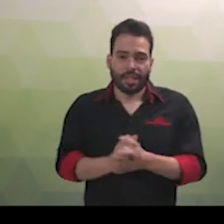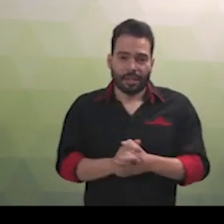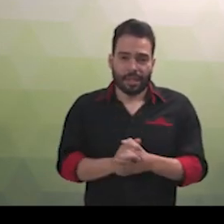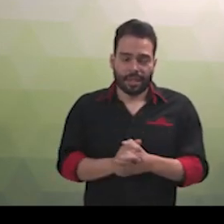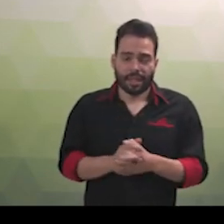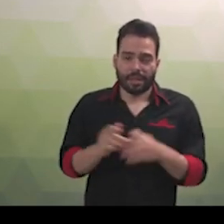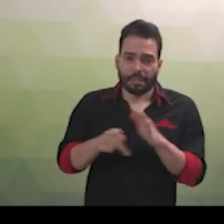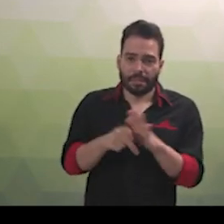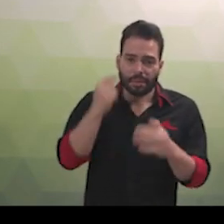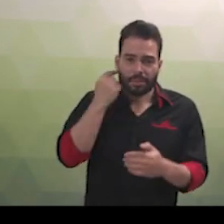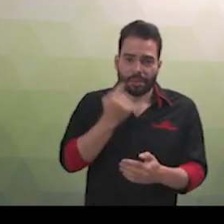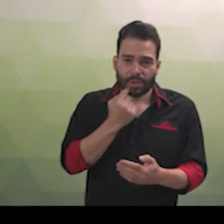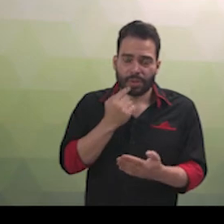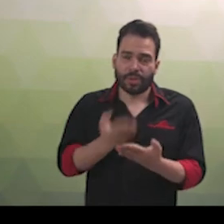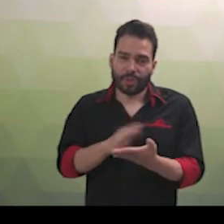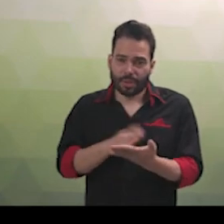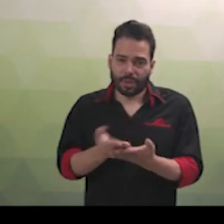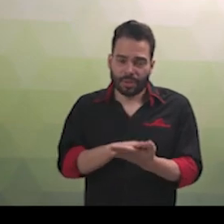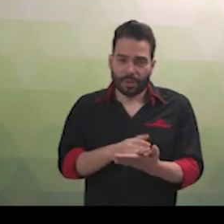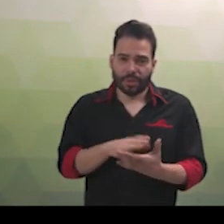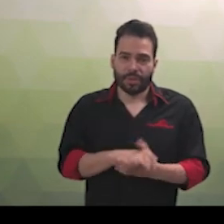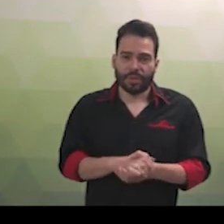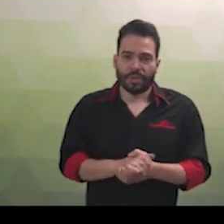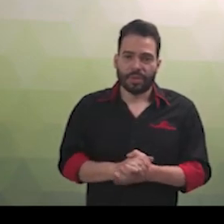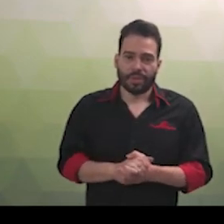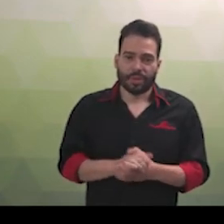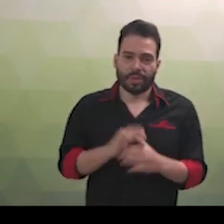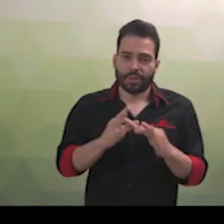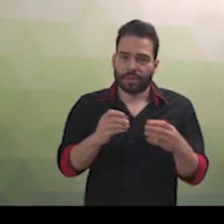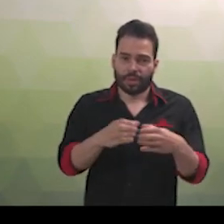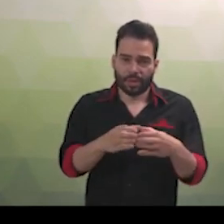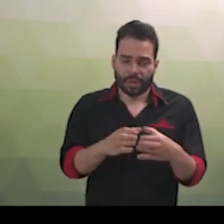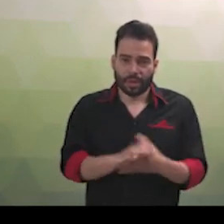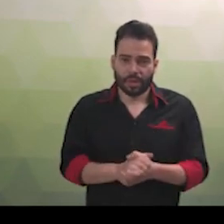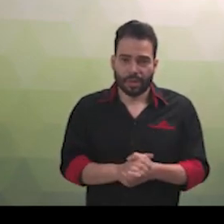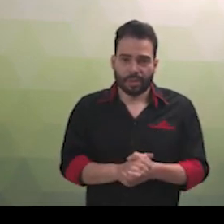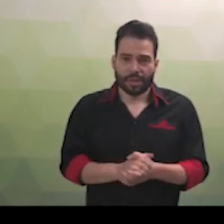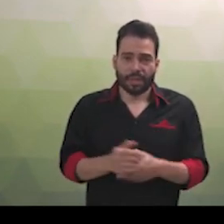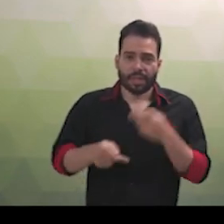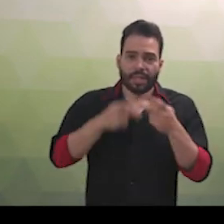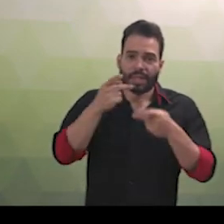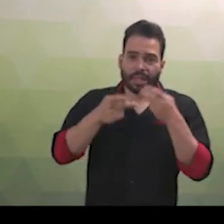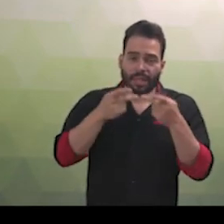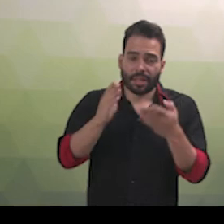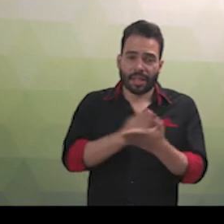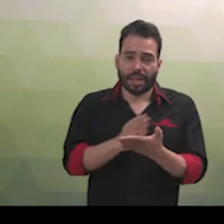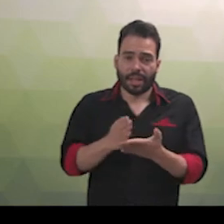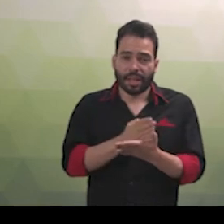interessam aos surdos e ora aos intérpretes, ou a toda a comunidade. Trataremos já alguns dos instrumentos